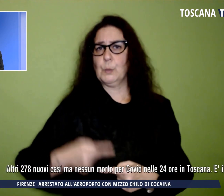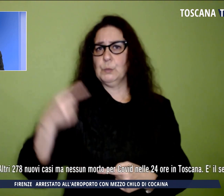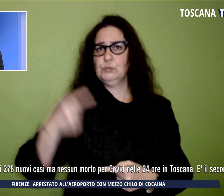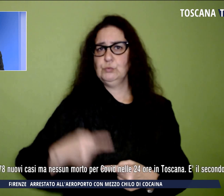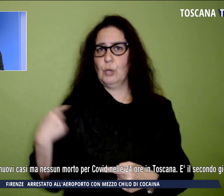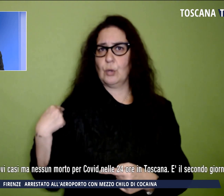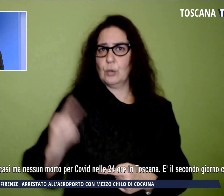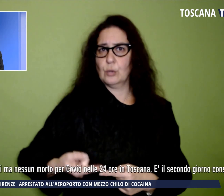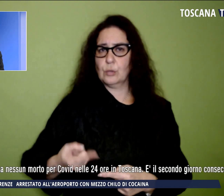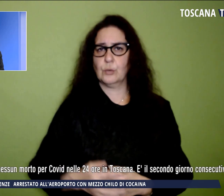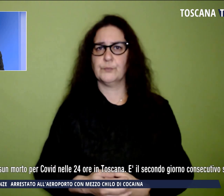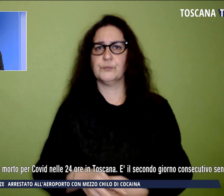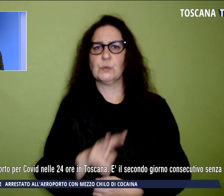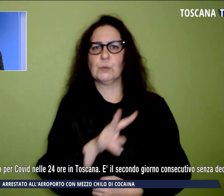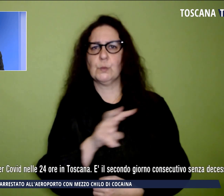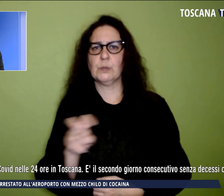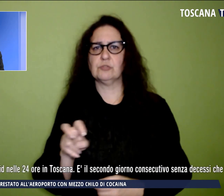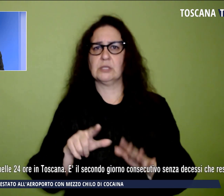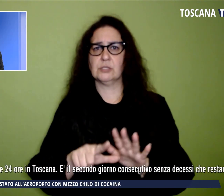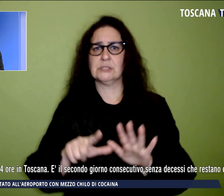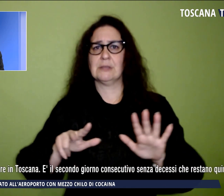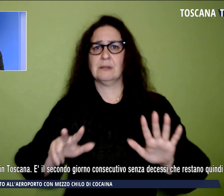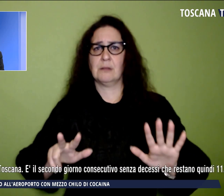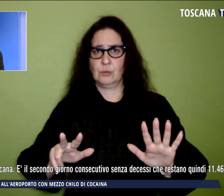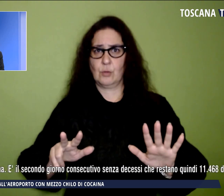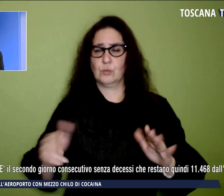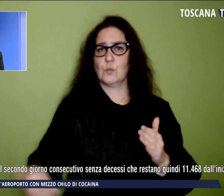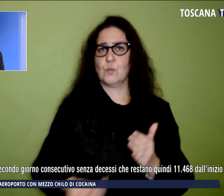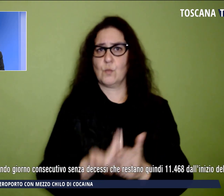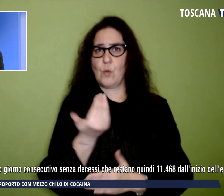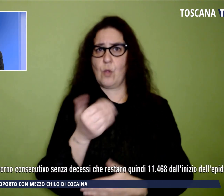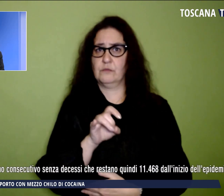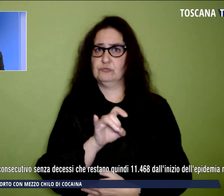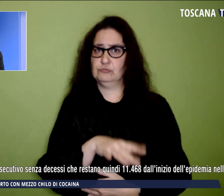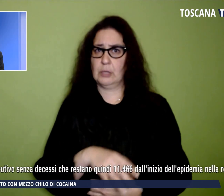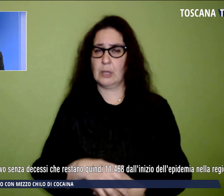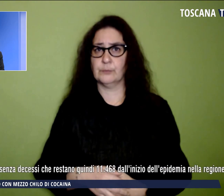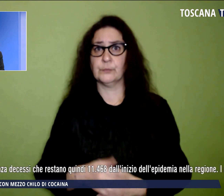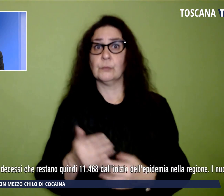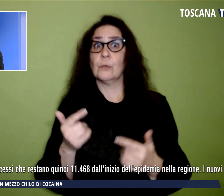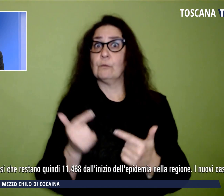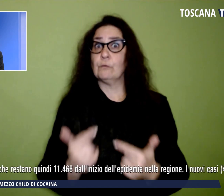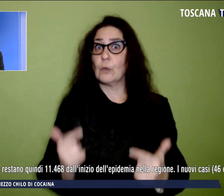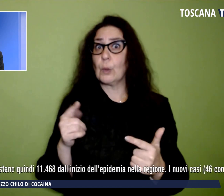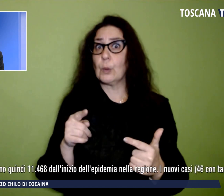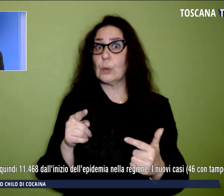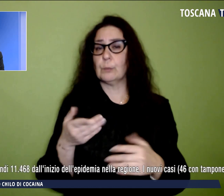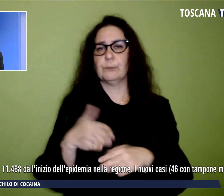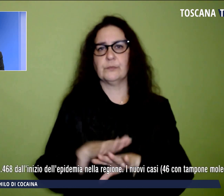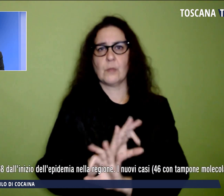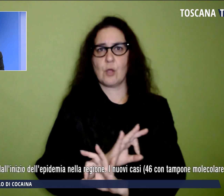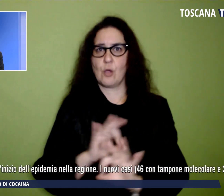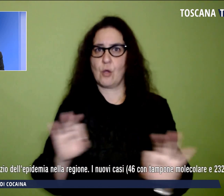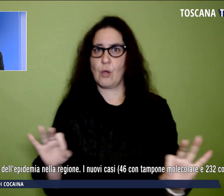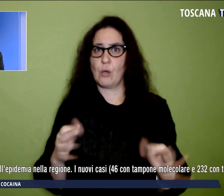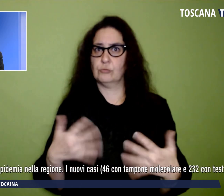278 nuovi positivi, ma per fortuna nessun morto. È il secondo giorno